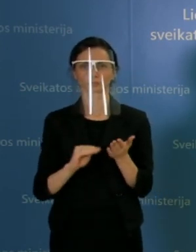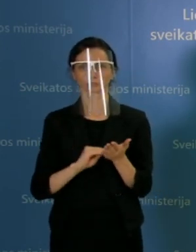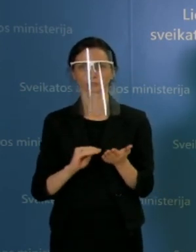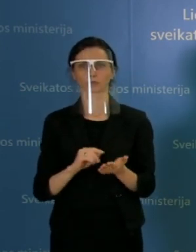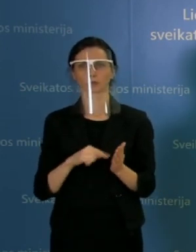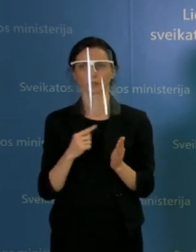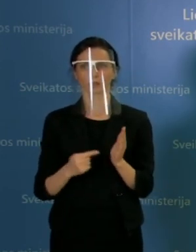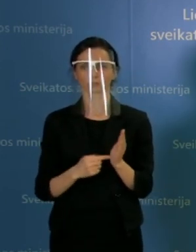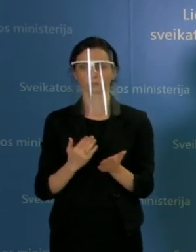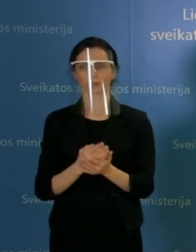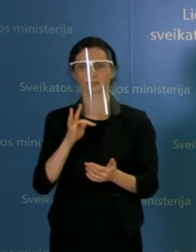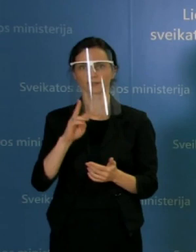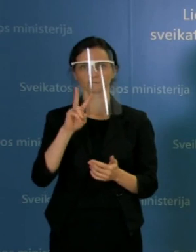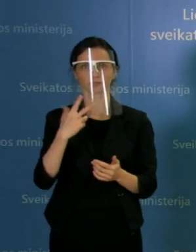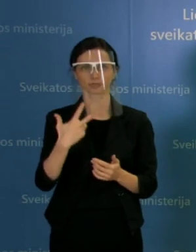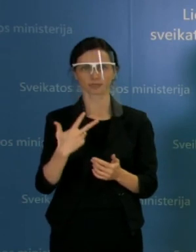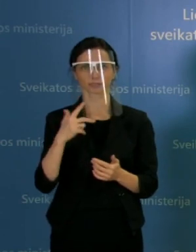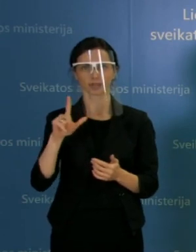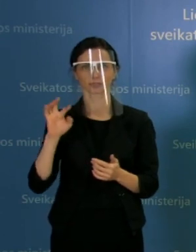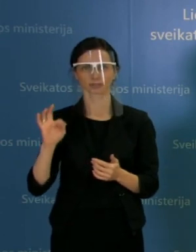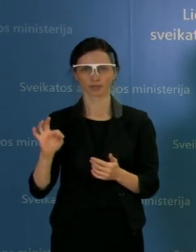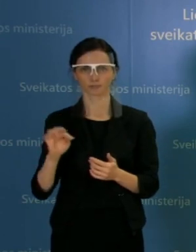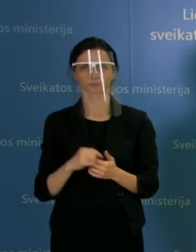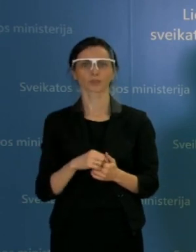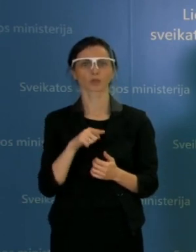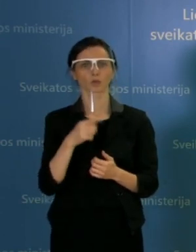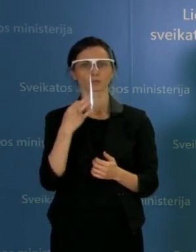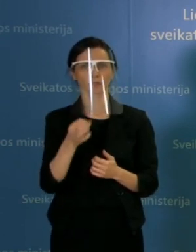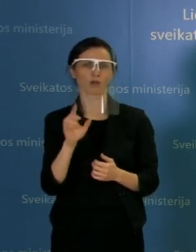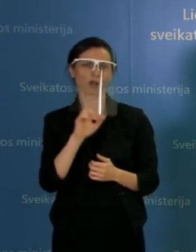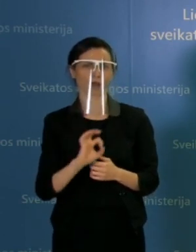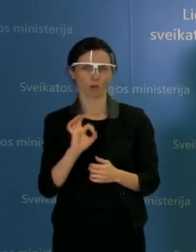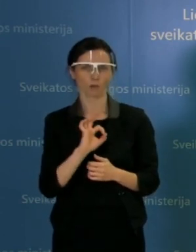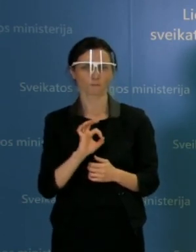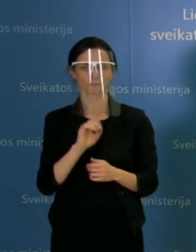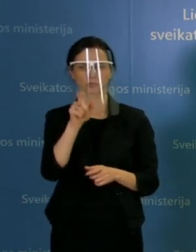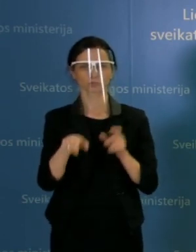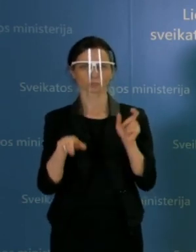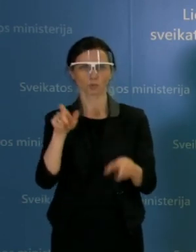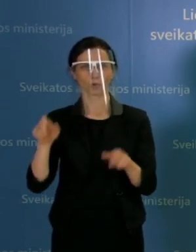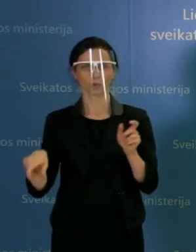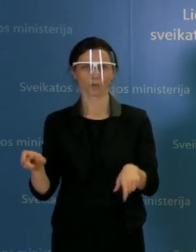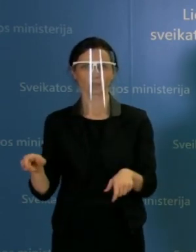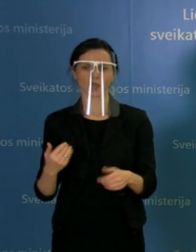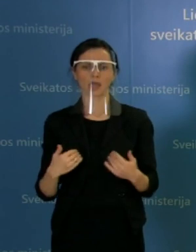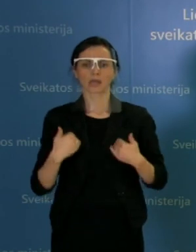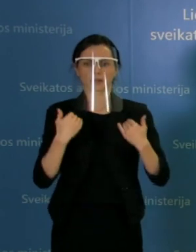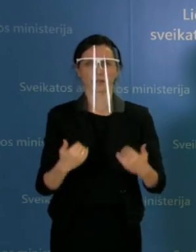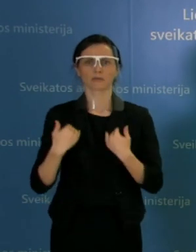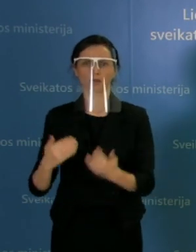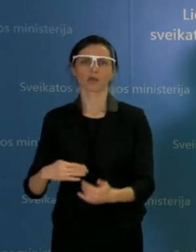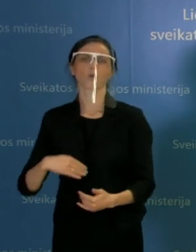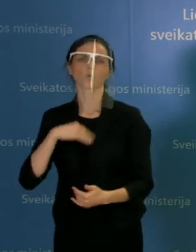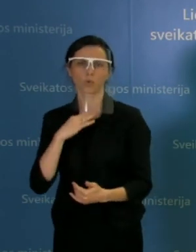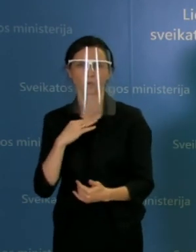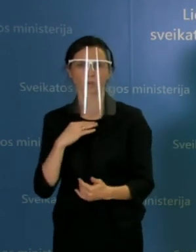naujienų portalas TV3LT, minėjote, kad esate skeptiškas dėl to, kad žmonėms pakaks tik rekomendacijų ir imsitės